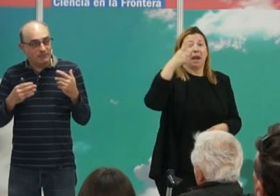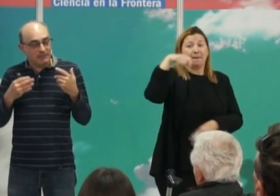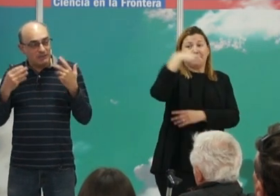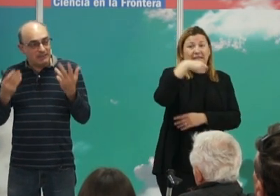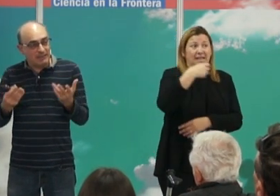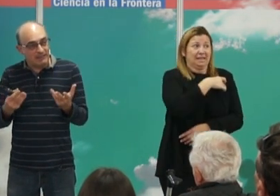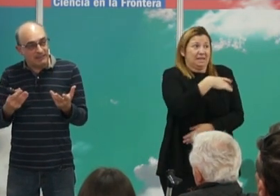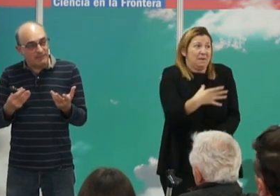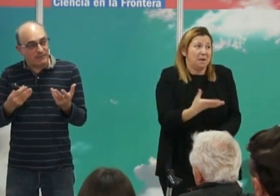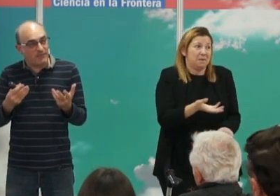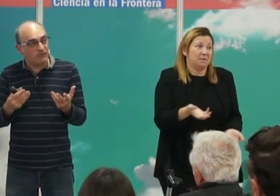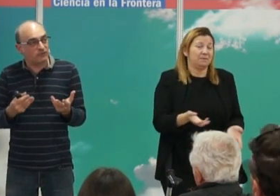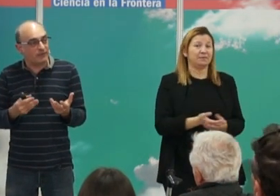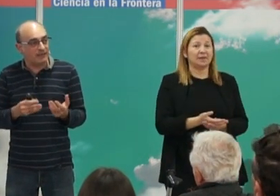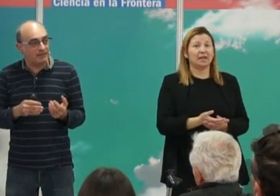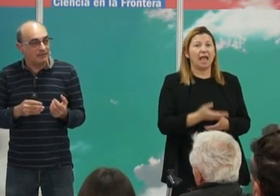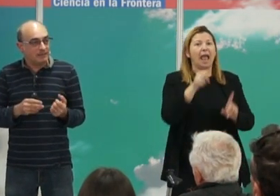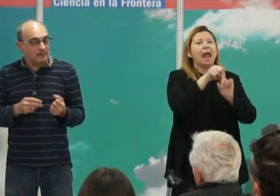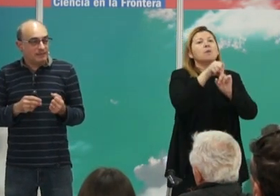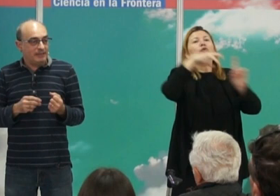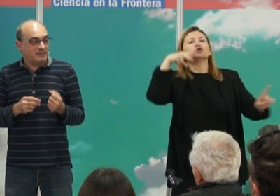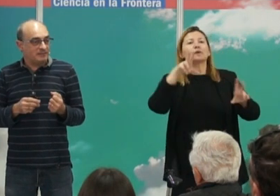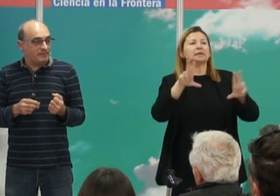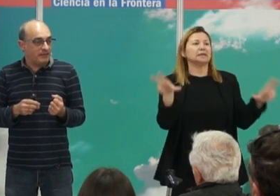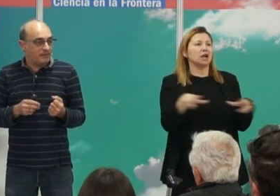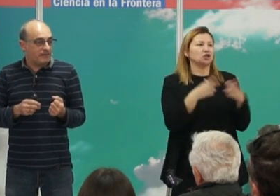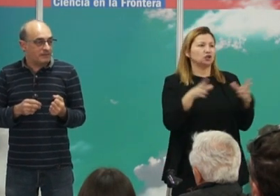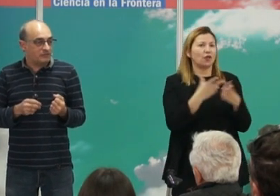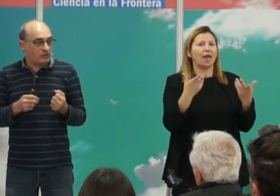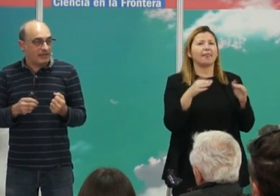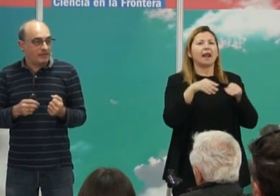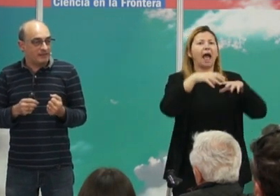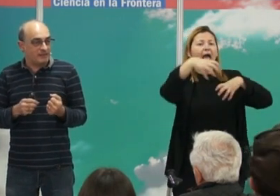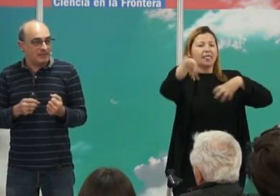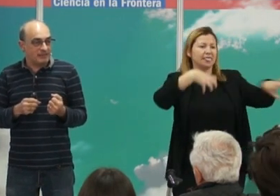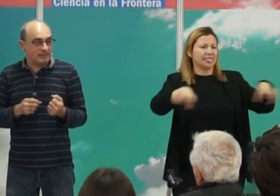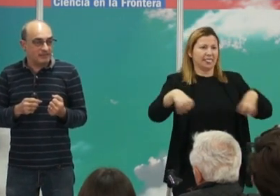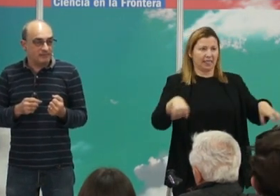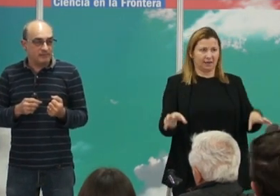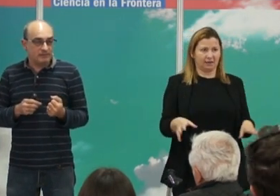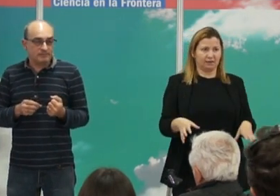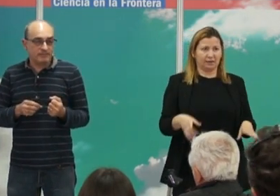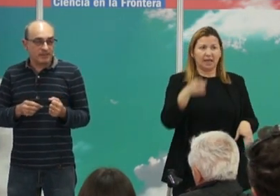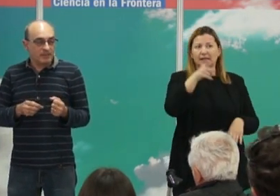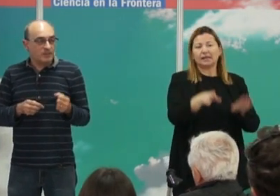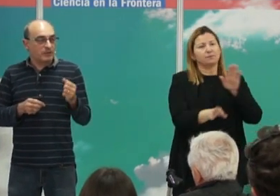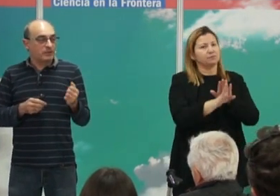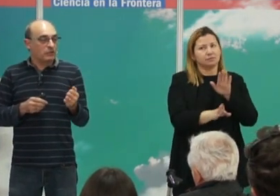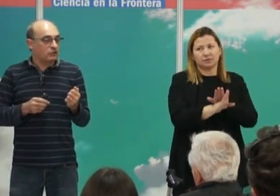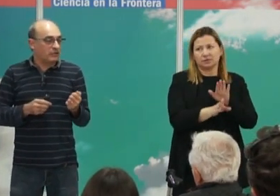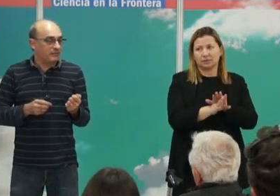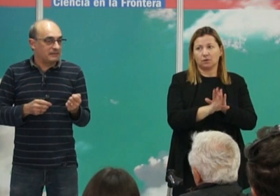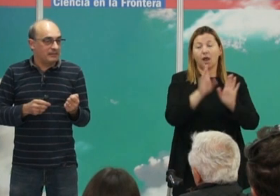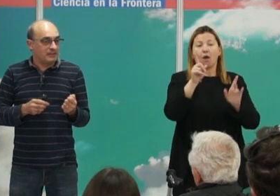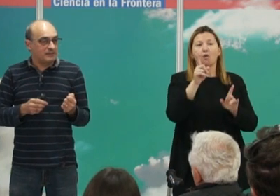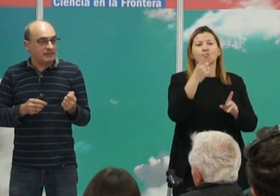por tanto la percepción social de estas diferencias es lo que hace que se mantengan en el juego por cierto